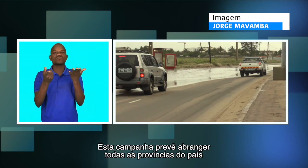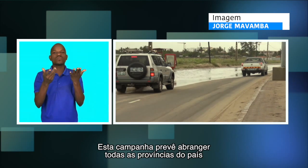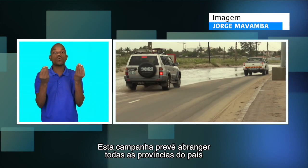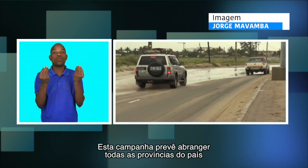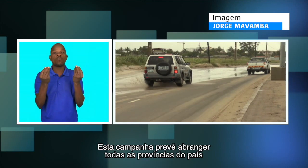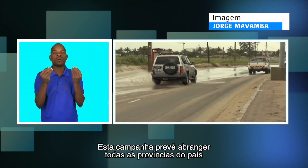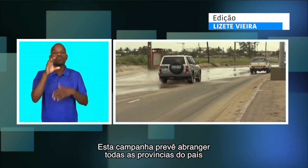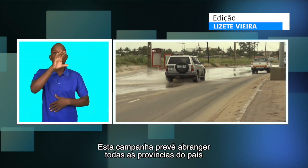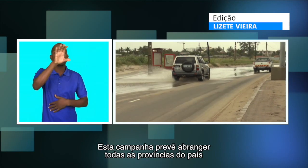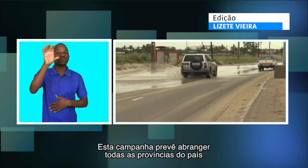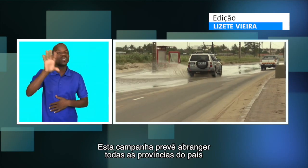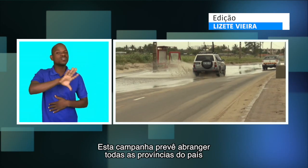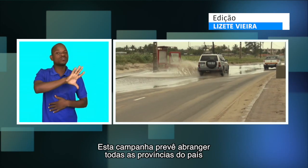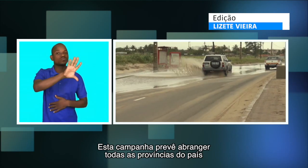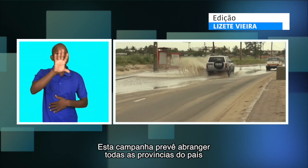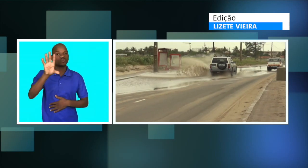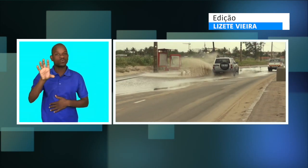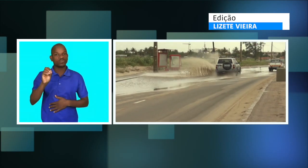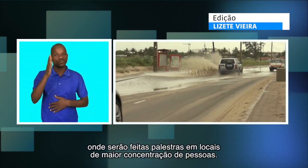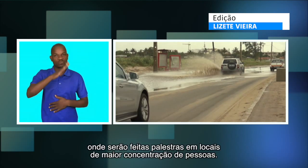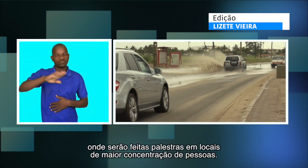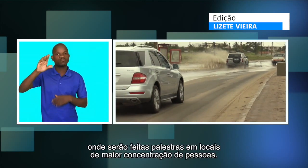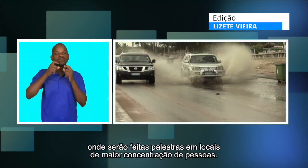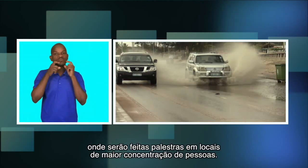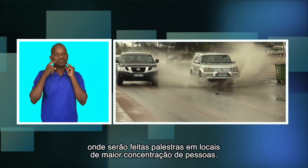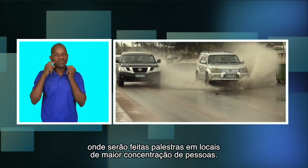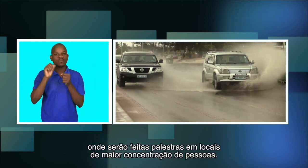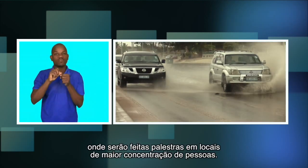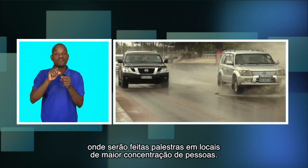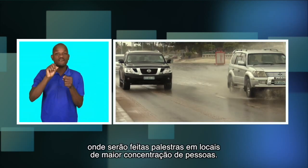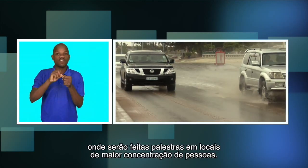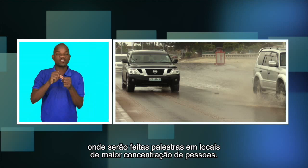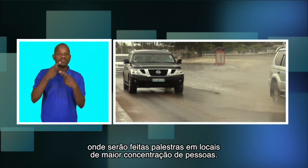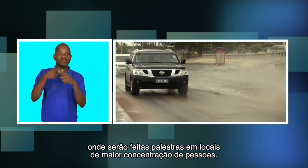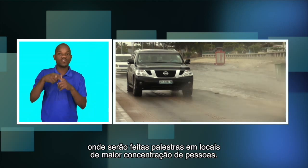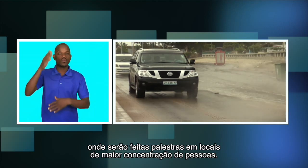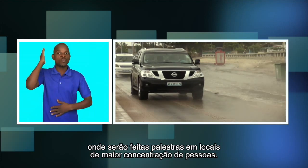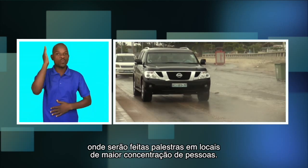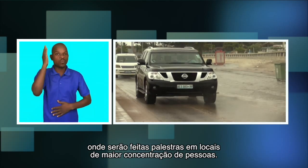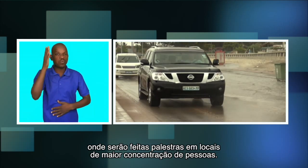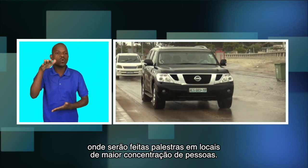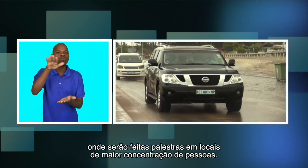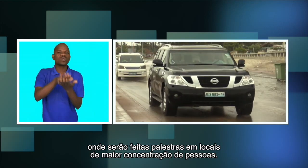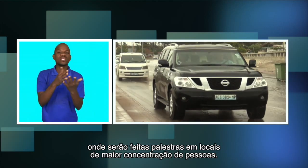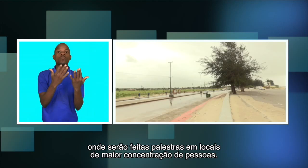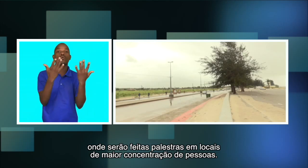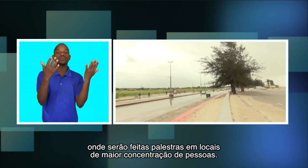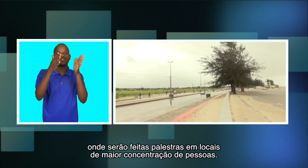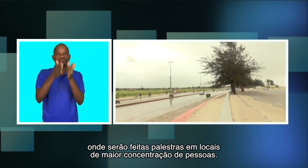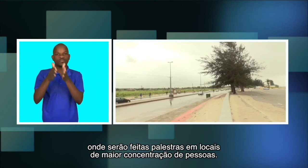abrangir todas as províncias do país, onde serão feitas palestras em locais de maior